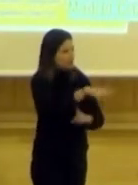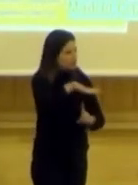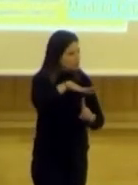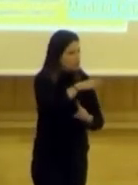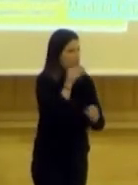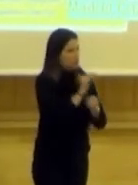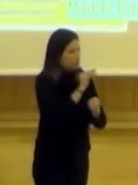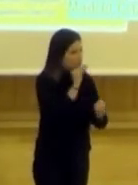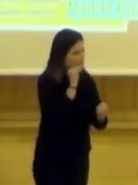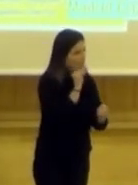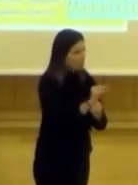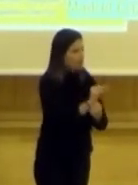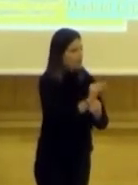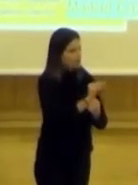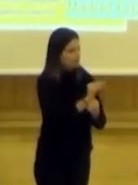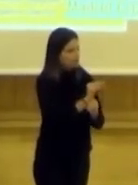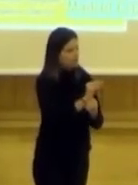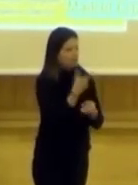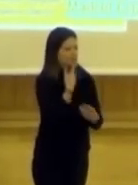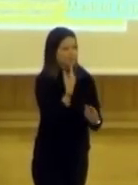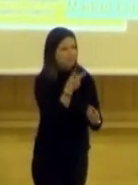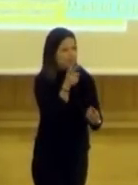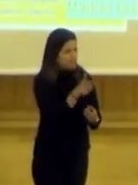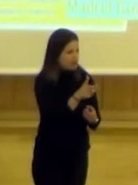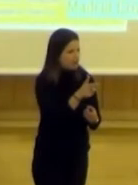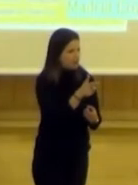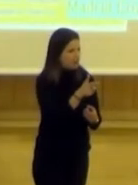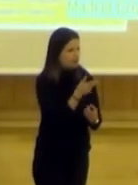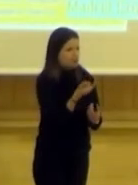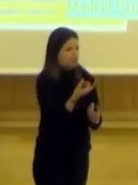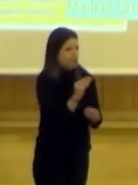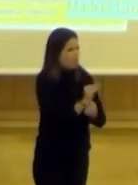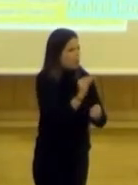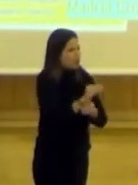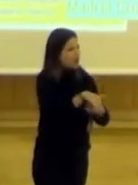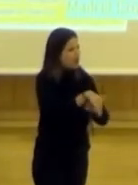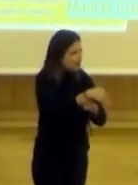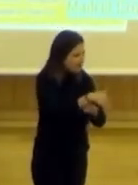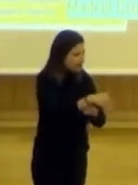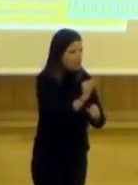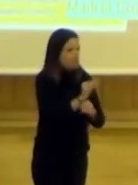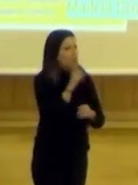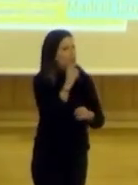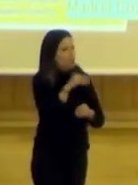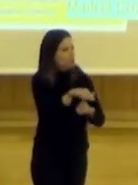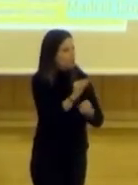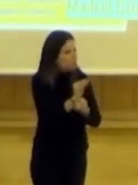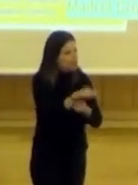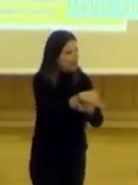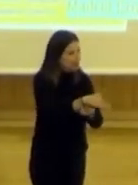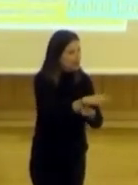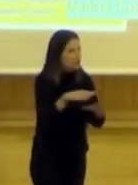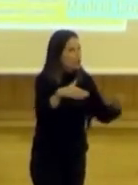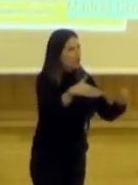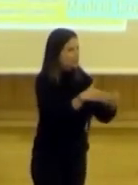cuidar la, no me sale la cuadra, se dice en argentino, pero es la calle, digamos, cómo se cuidaba colectivamente,